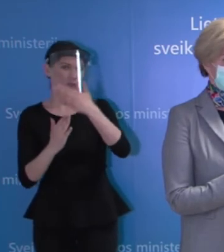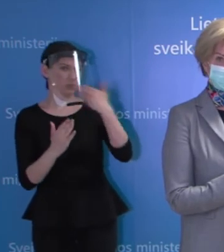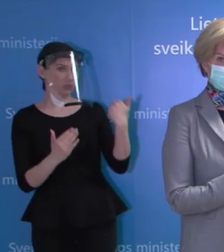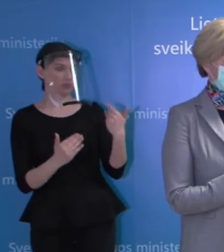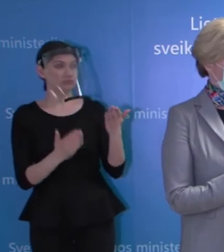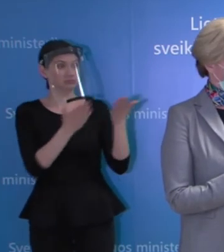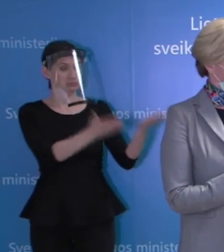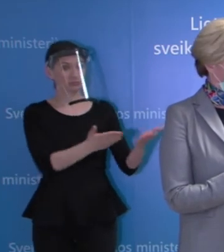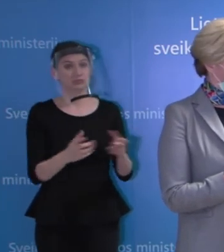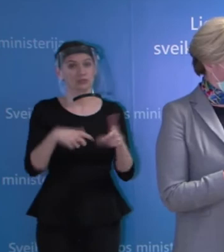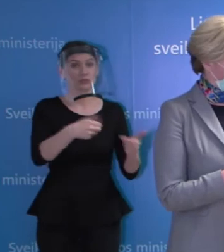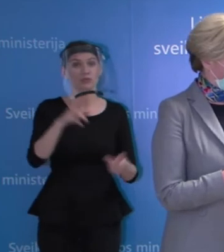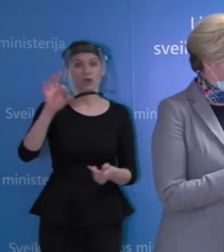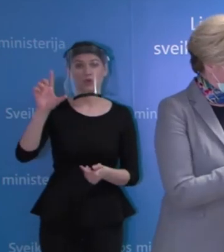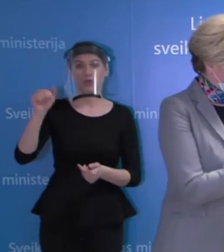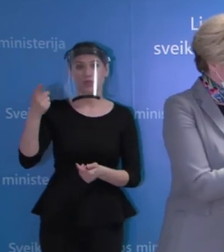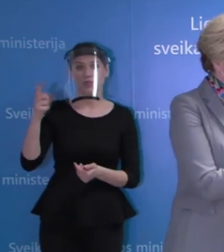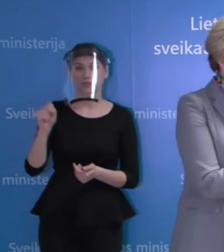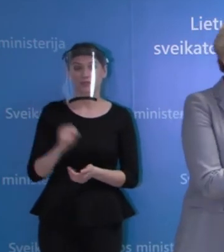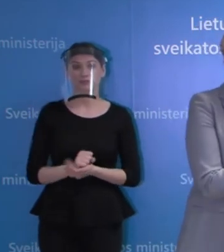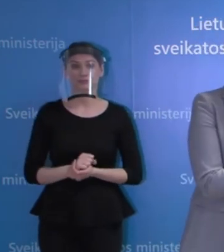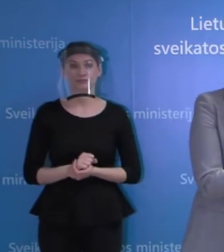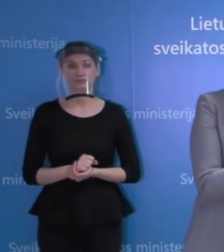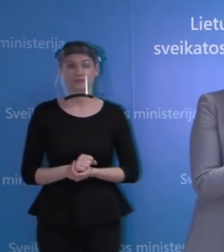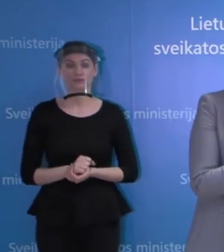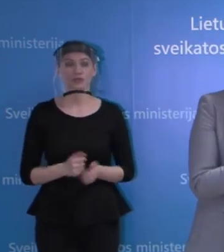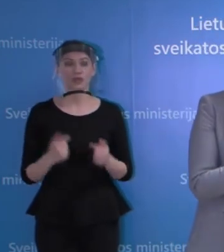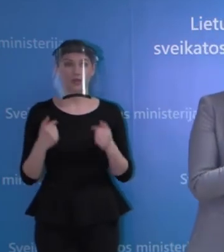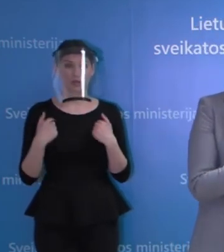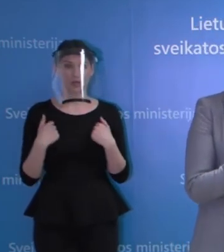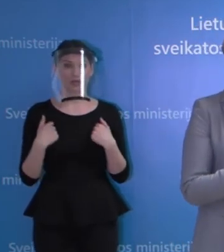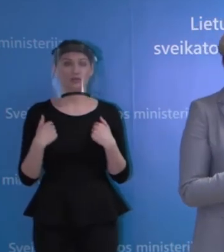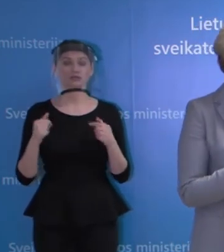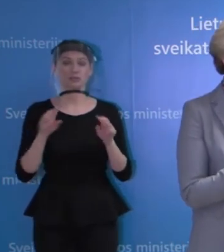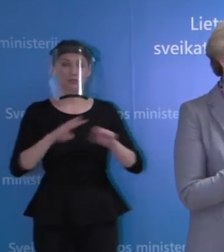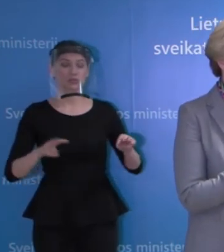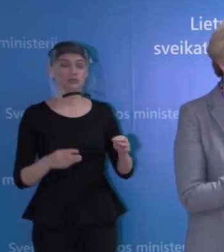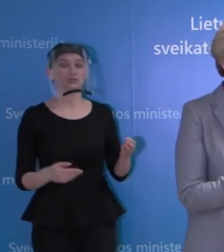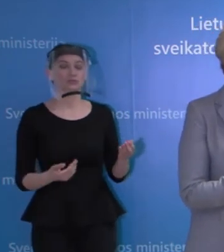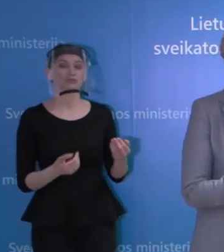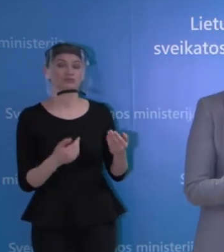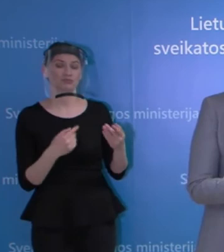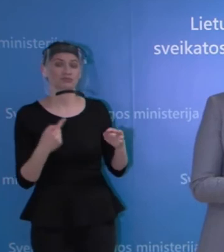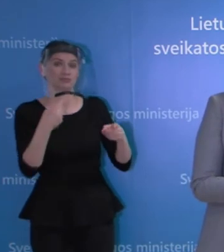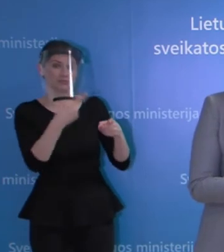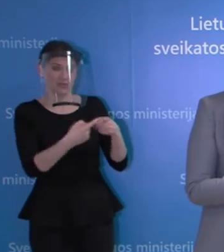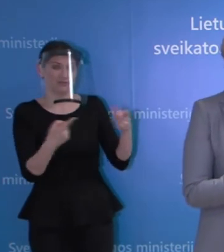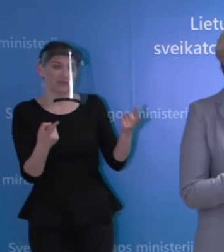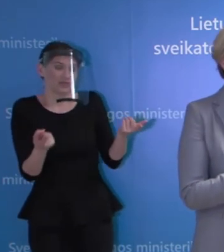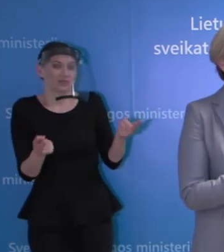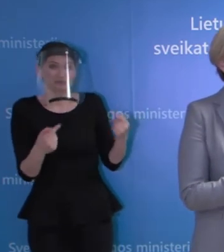Tai Rolanda, jūs tada dar truputėlį papildykite. Tai aš tik galiu šitartį ministru ir papildyti tuo, kad